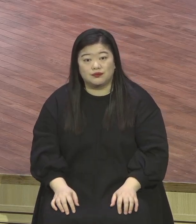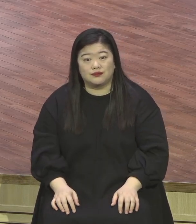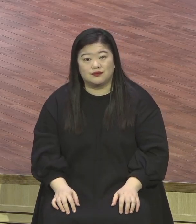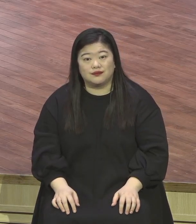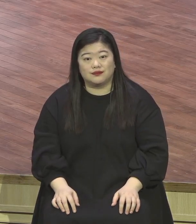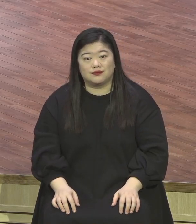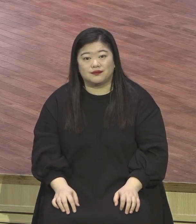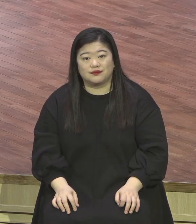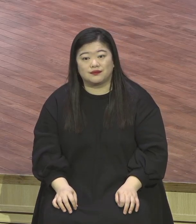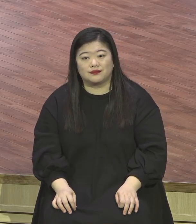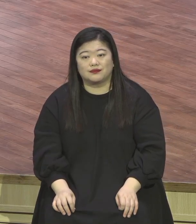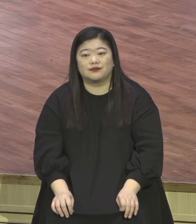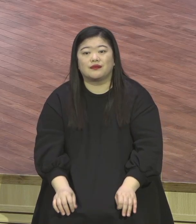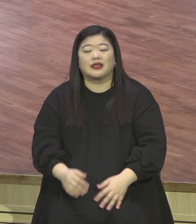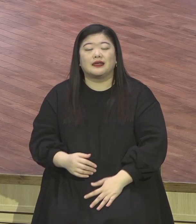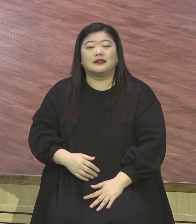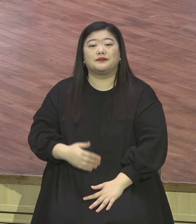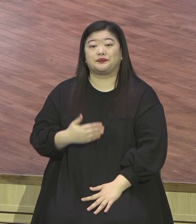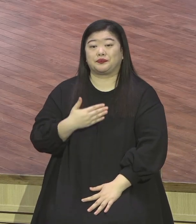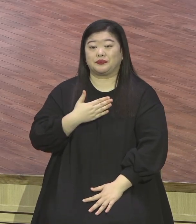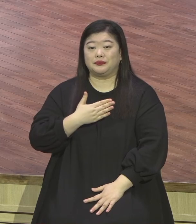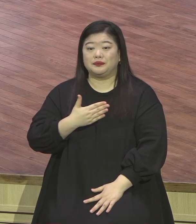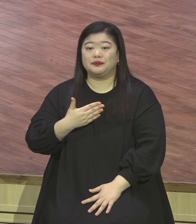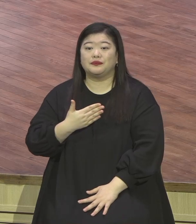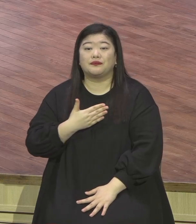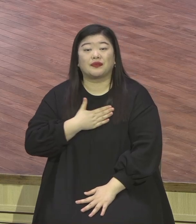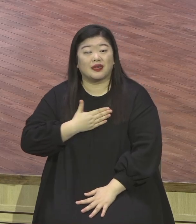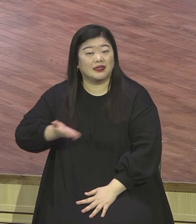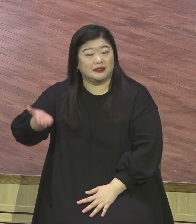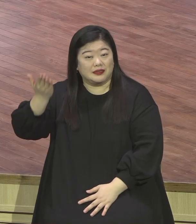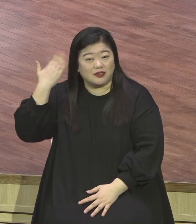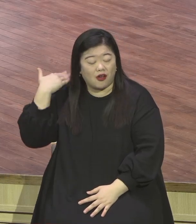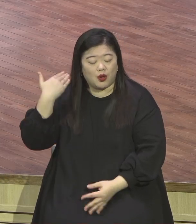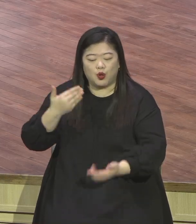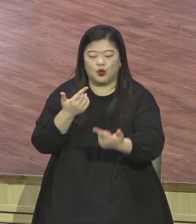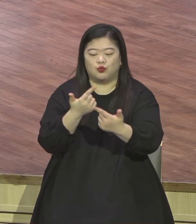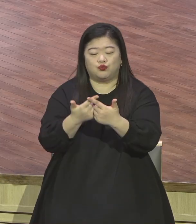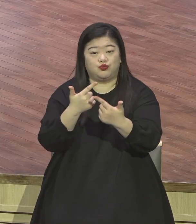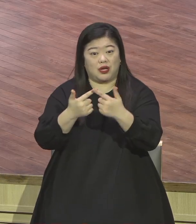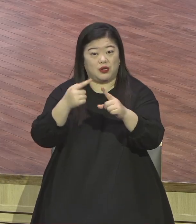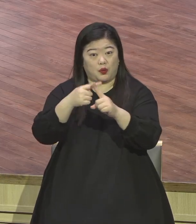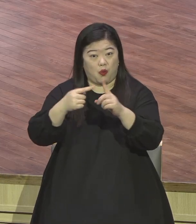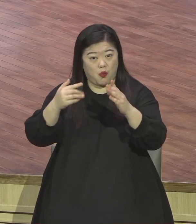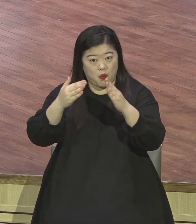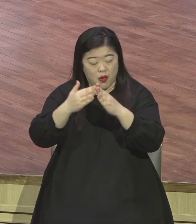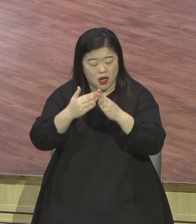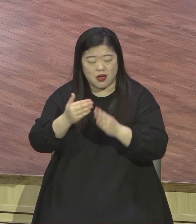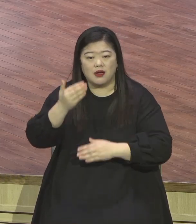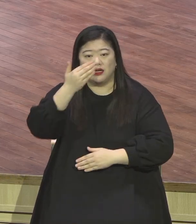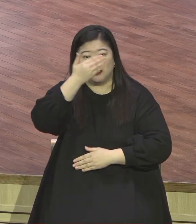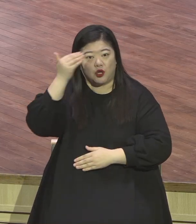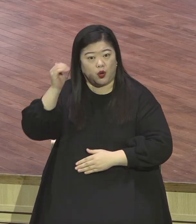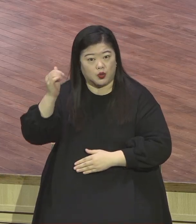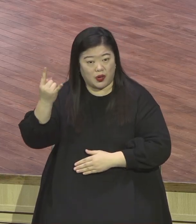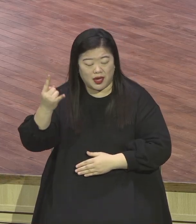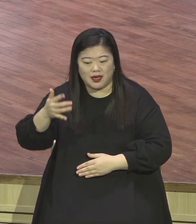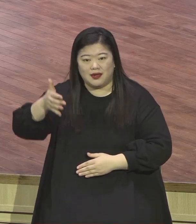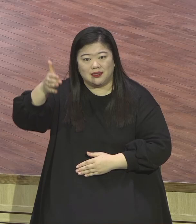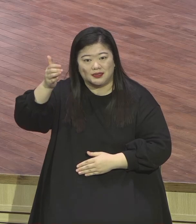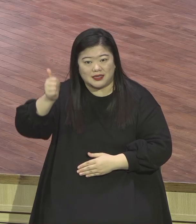수용로 교회 청년회 회장 구역장 부터 시작해서 알아본 기간에 없는데 첨부 1년